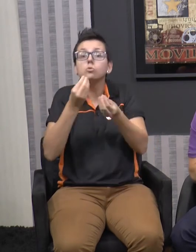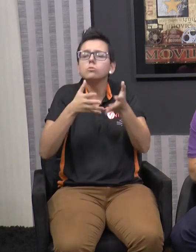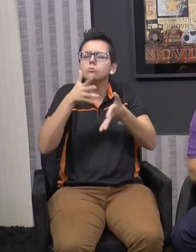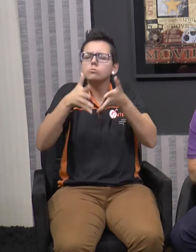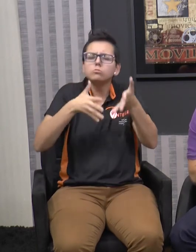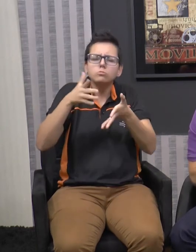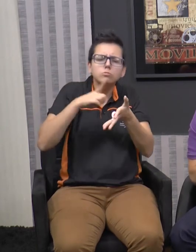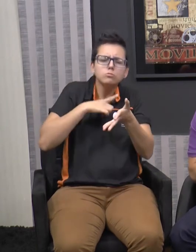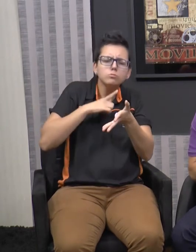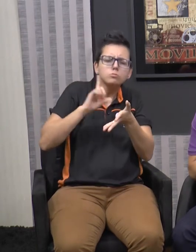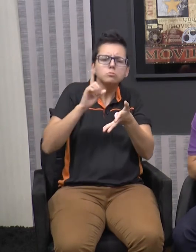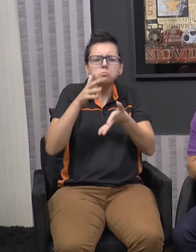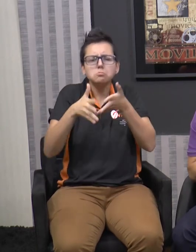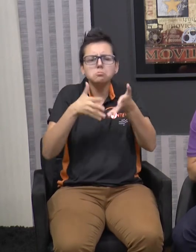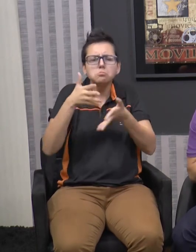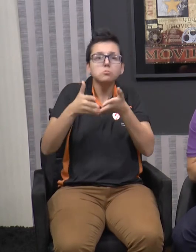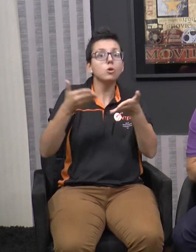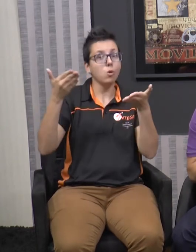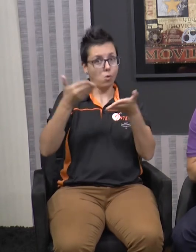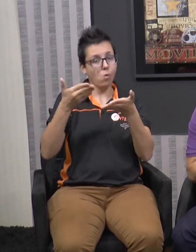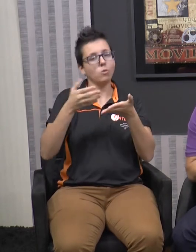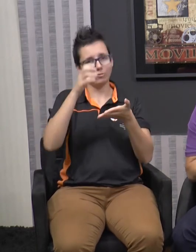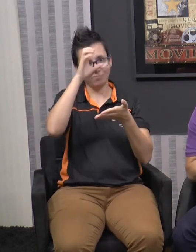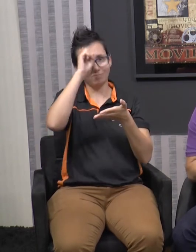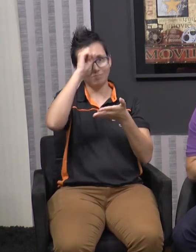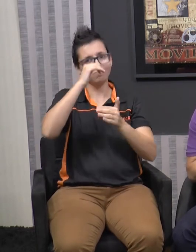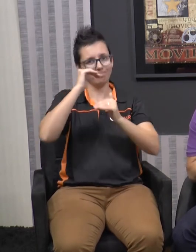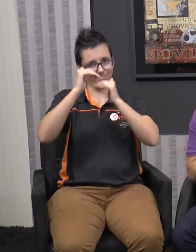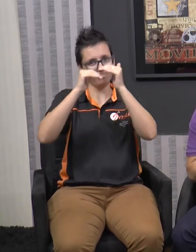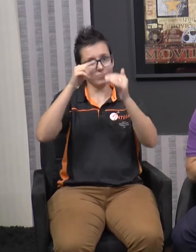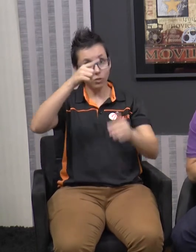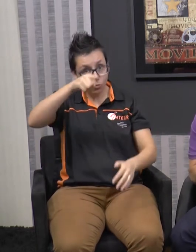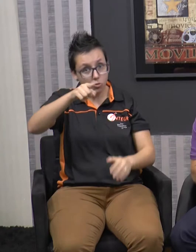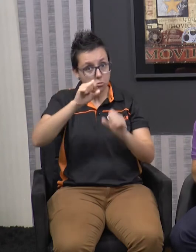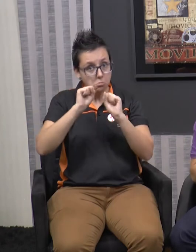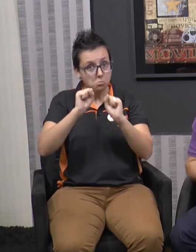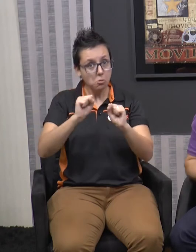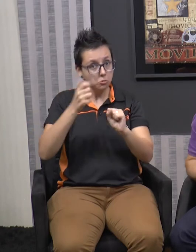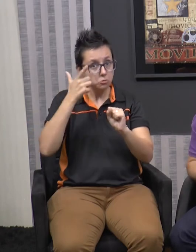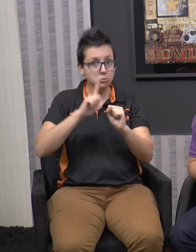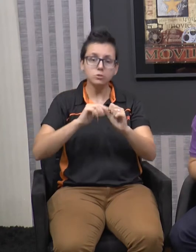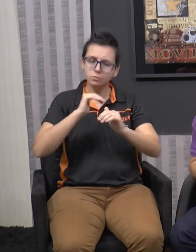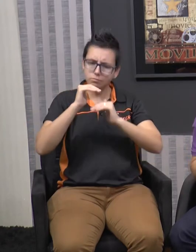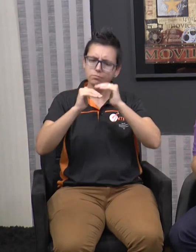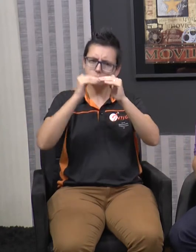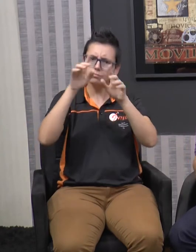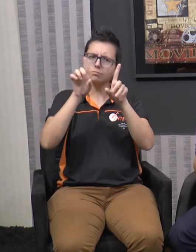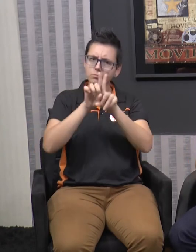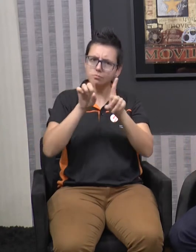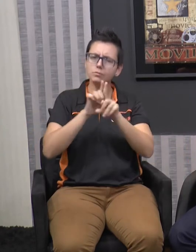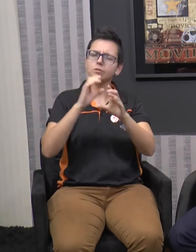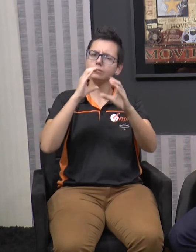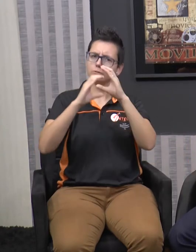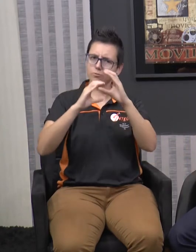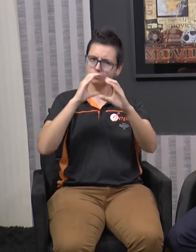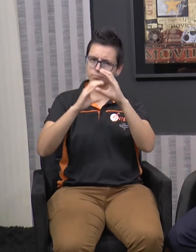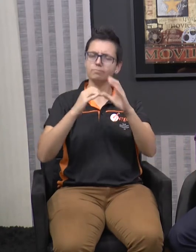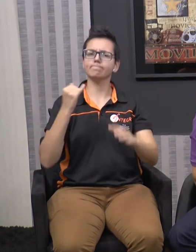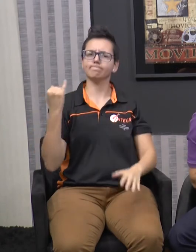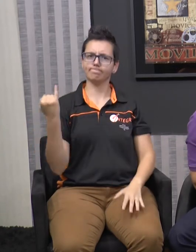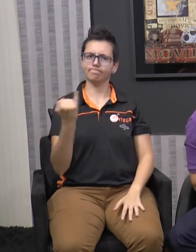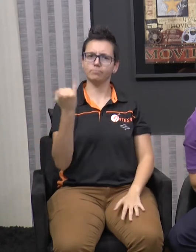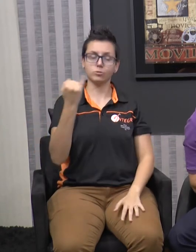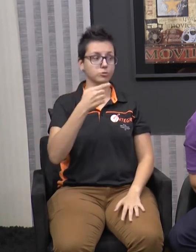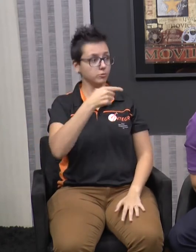das libras é o que nós vamos matar hoje. Quem sabe você se torna aí um orientador também desta comunicação tão importante.